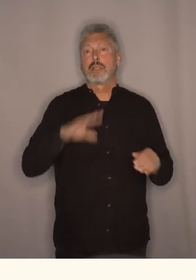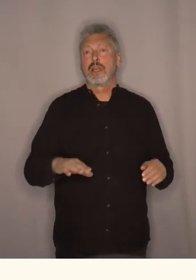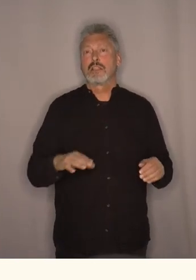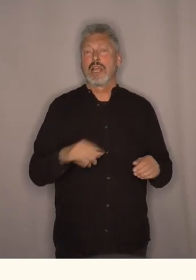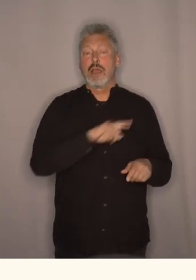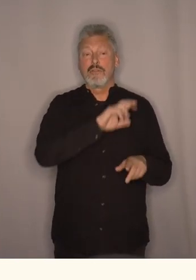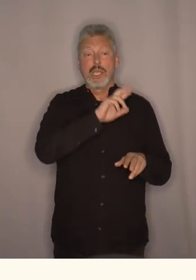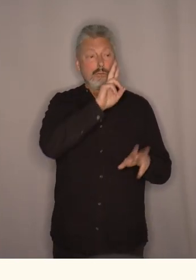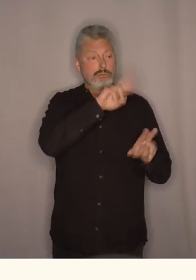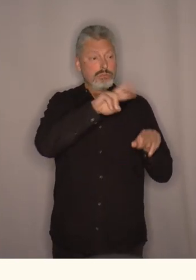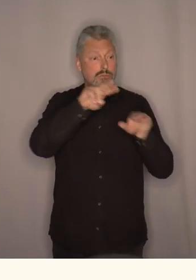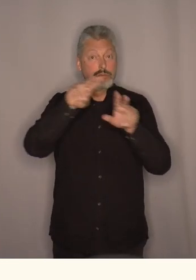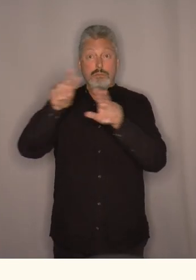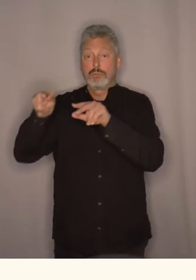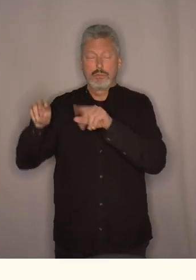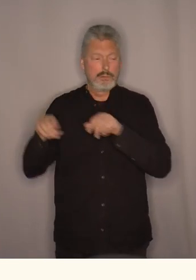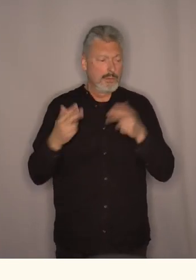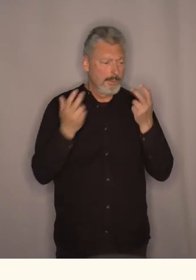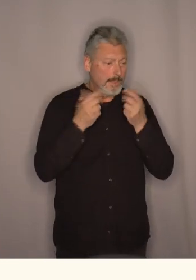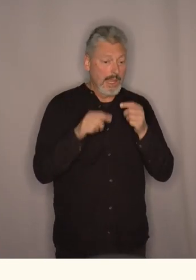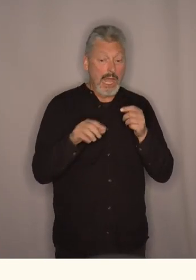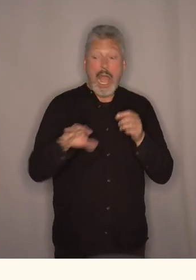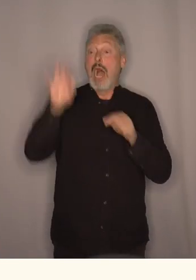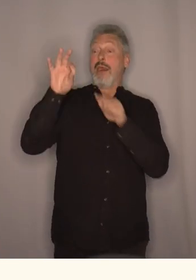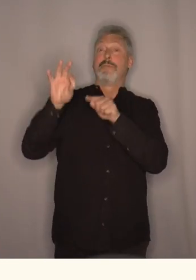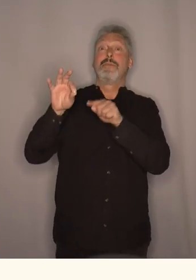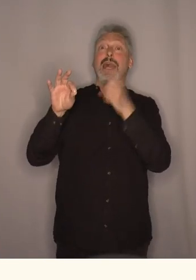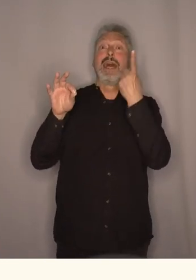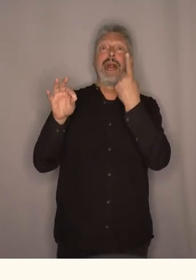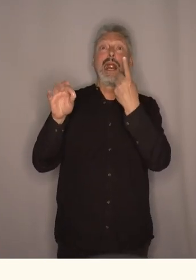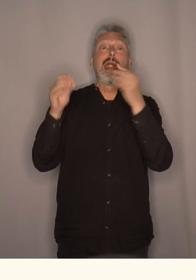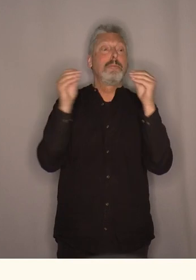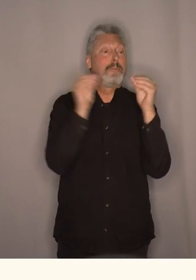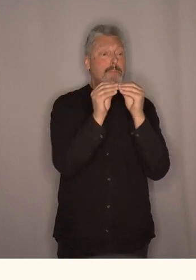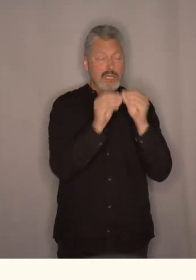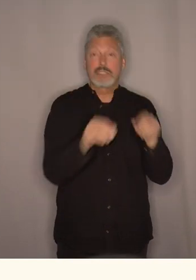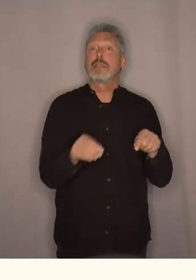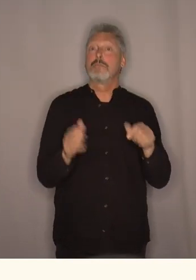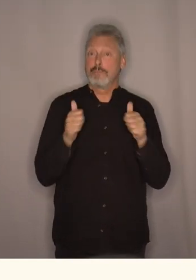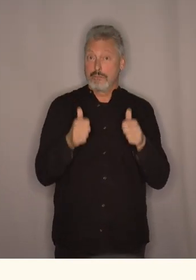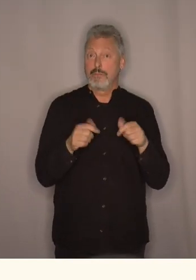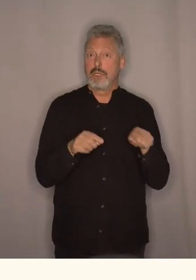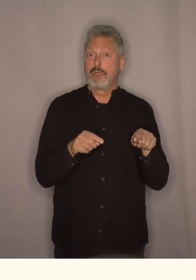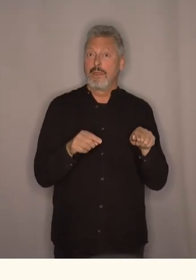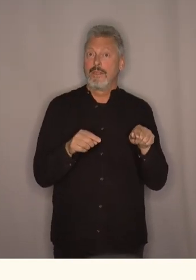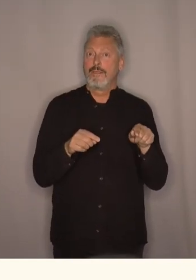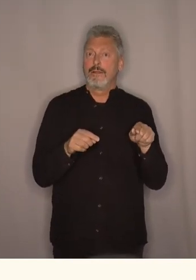gikk litt rundt i lokalet og så fant vi en som passet som var